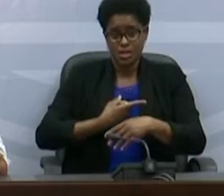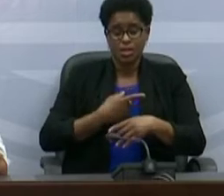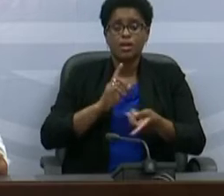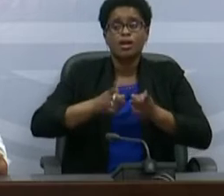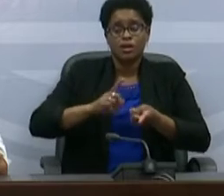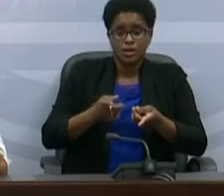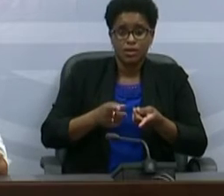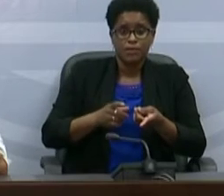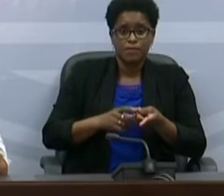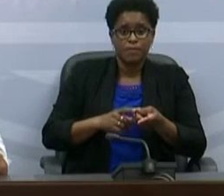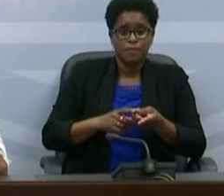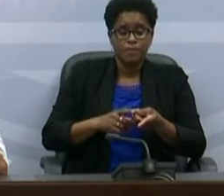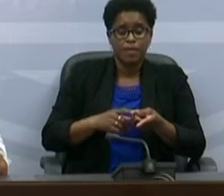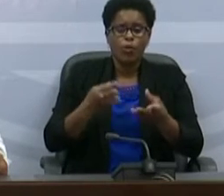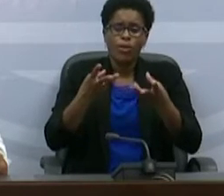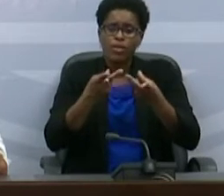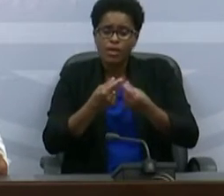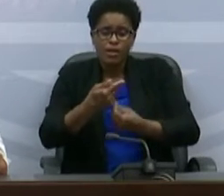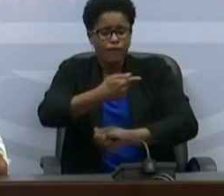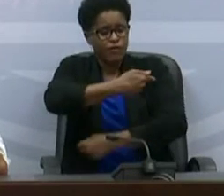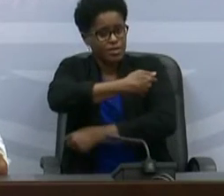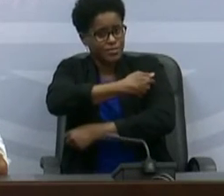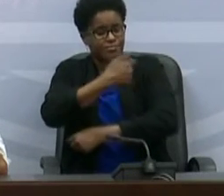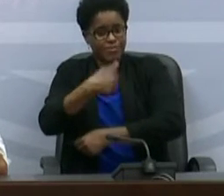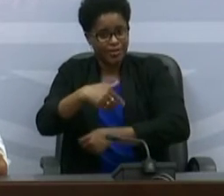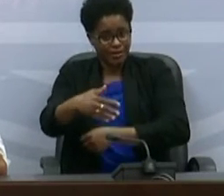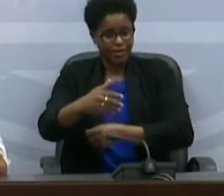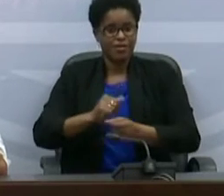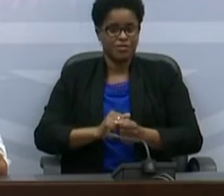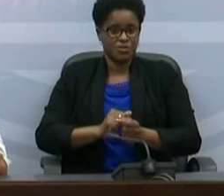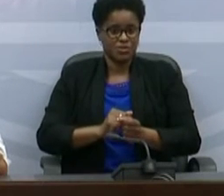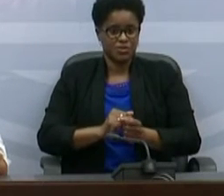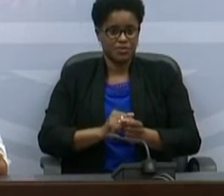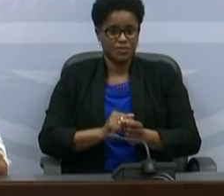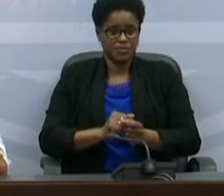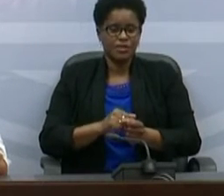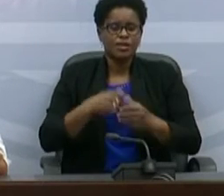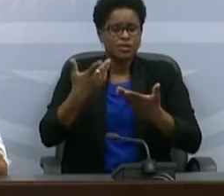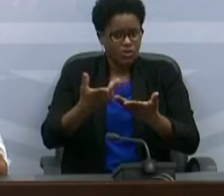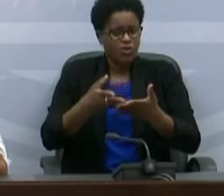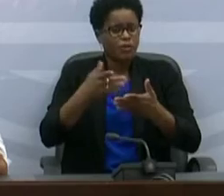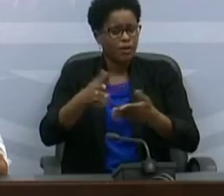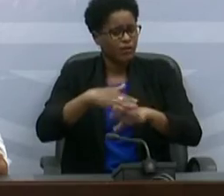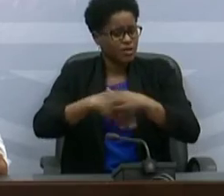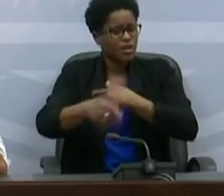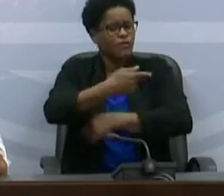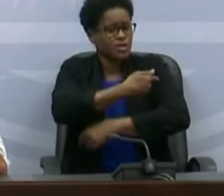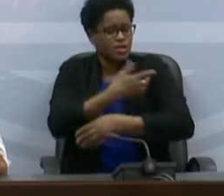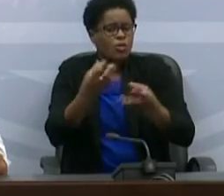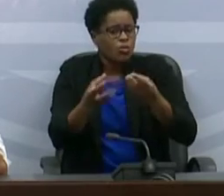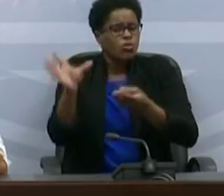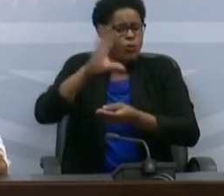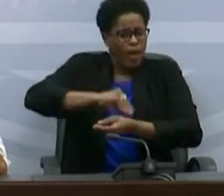a quantidade de vacina que teremos disponível sirva para vacinar muito mais pessoas.